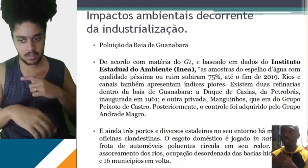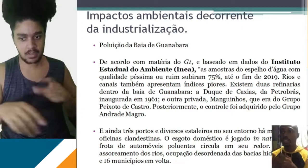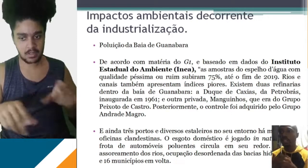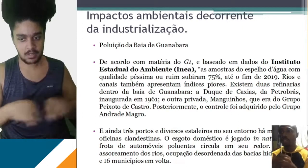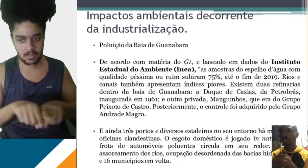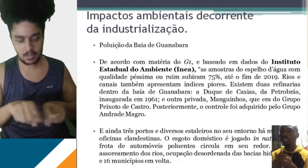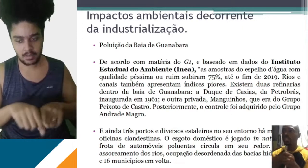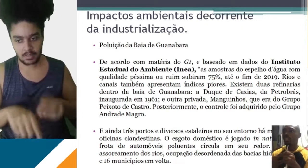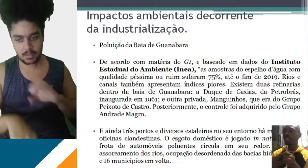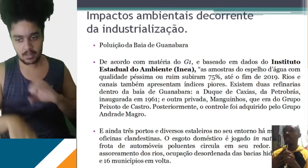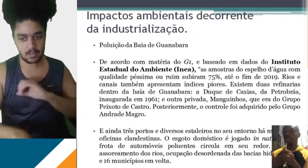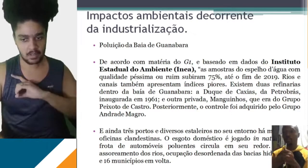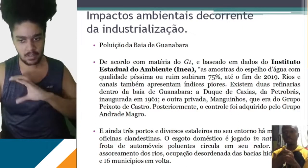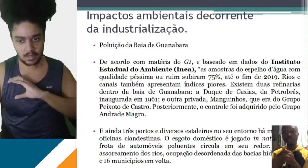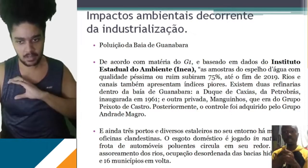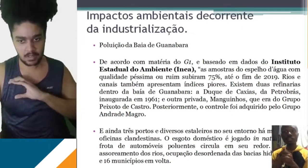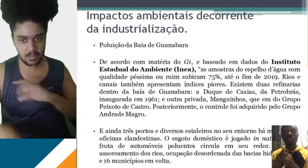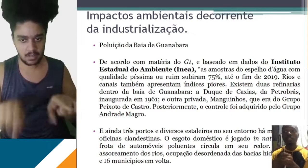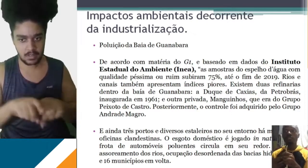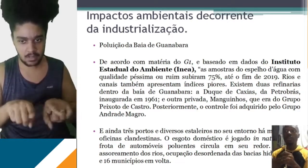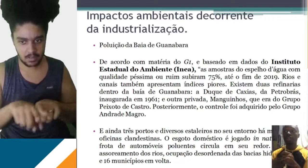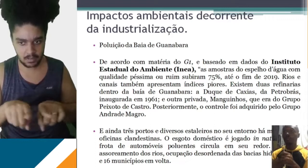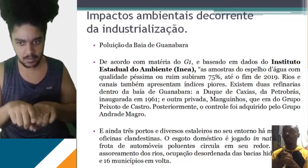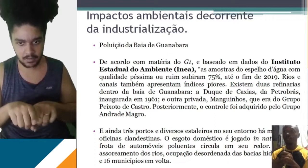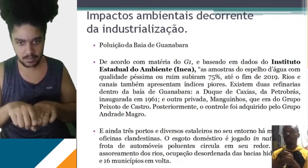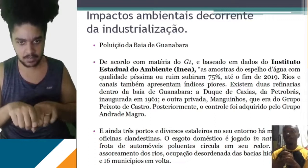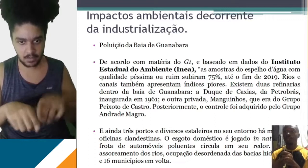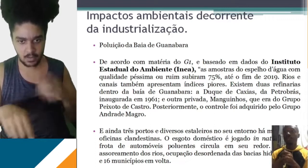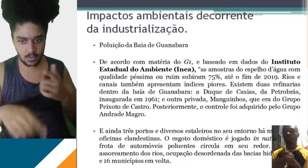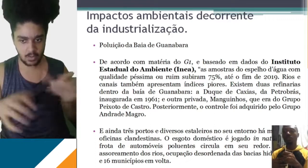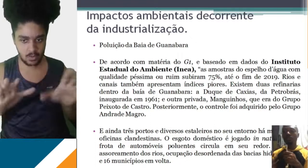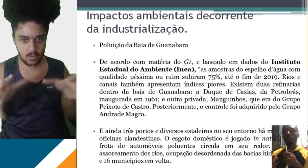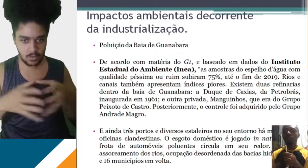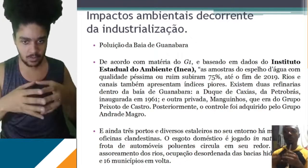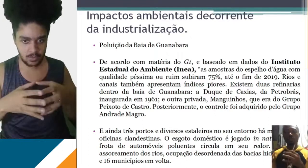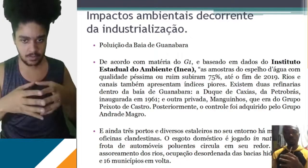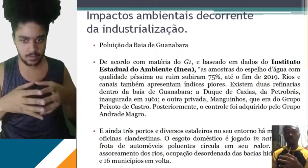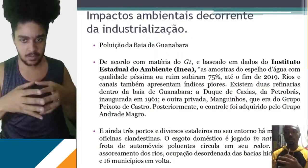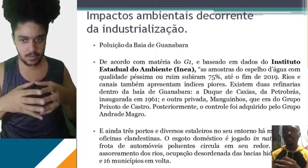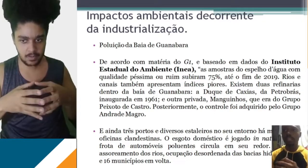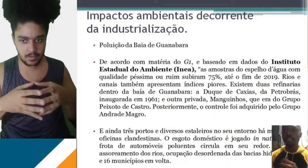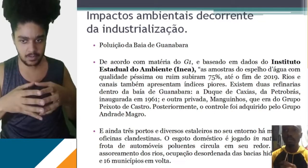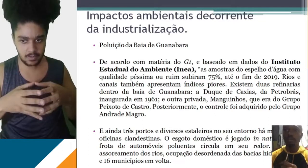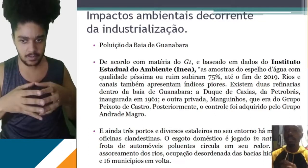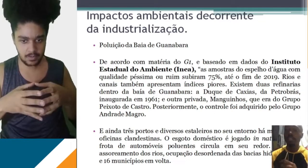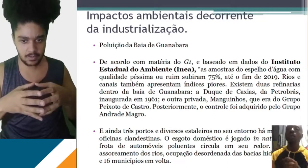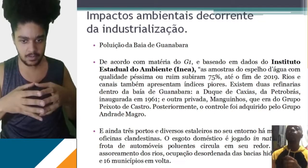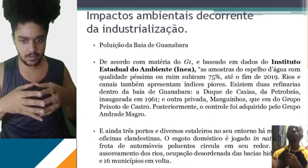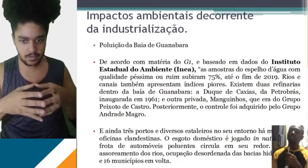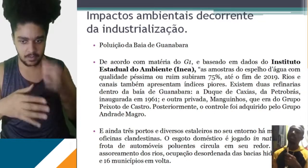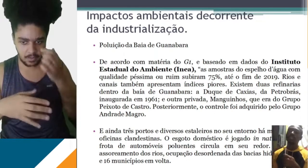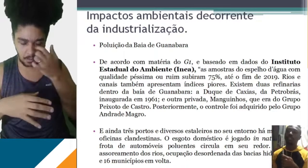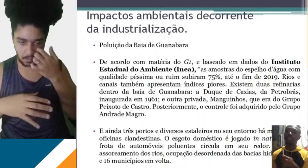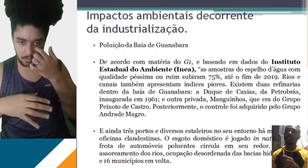refinarias de Duque de Caxias, temos a refinaria de Manguinhos e também temos também um outro grupo que comprou um conglomerado, que é Andrade Magro, que